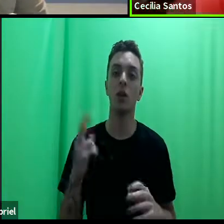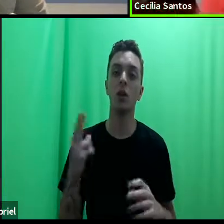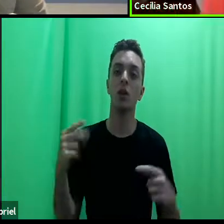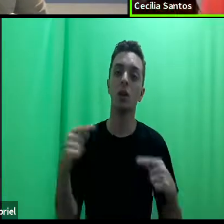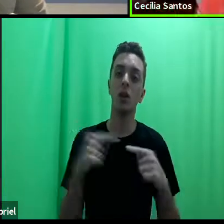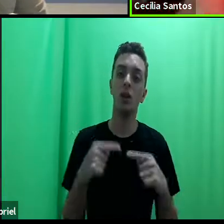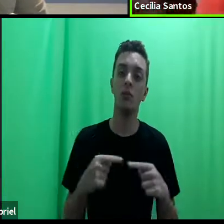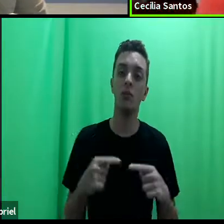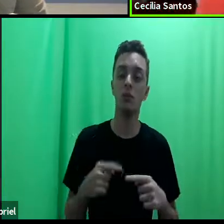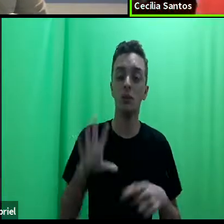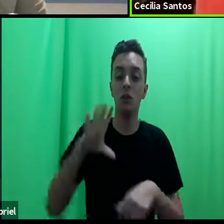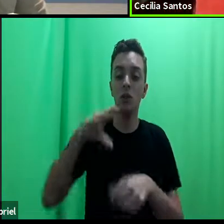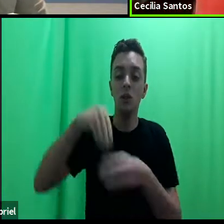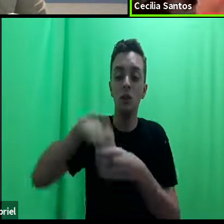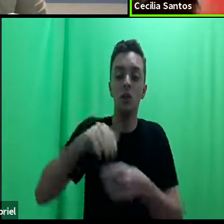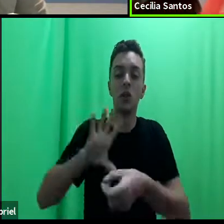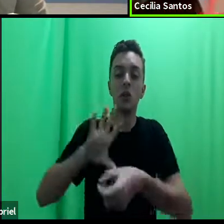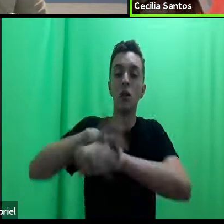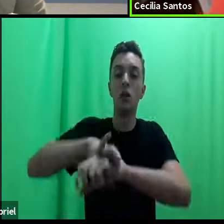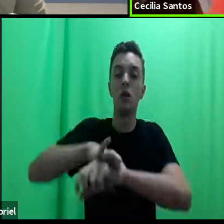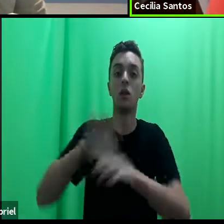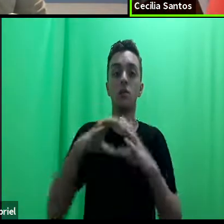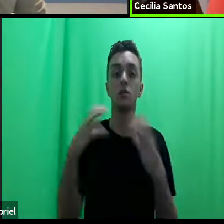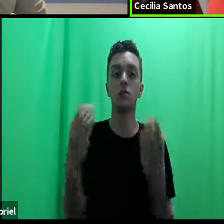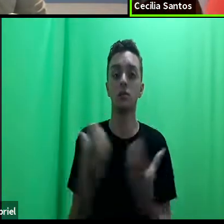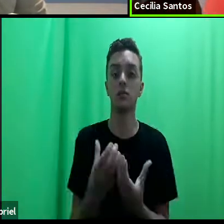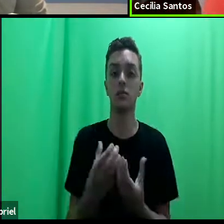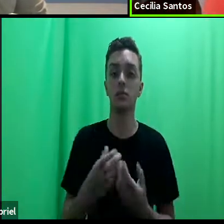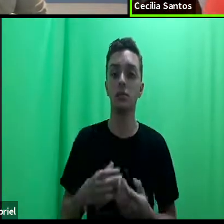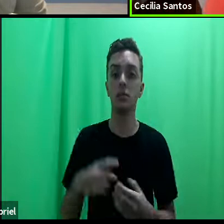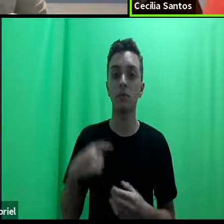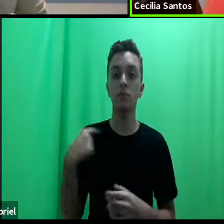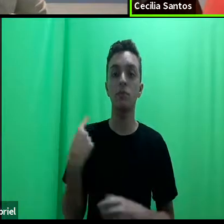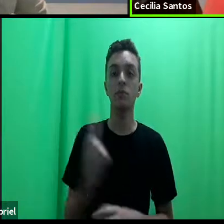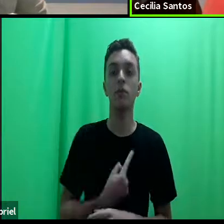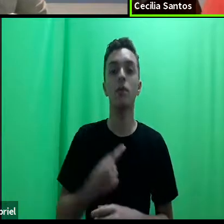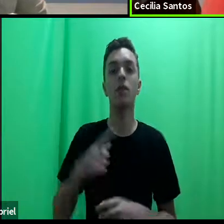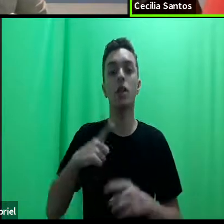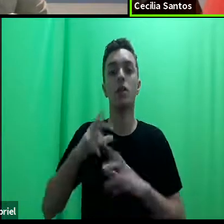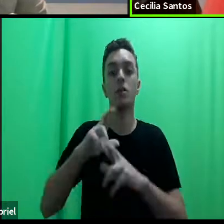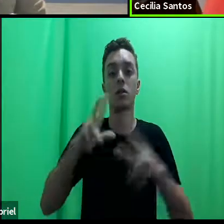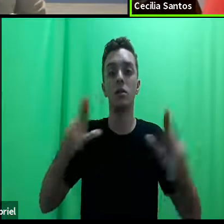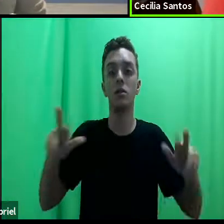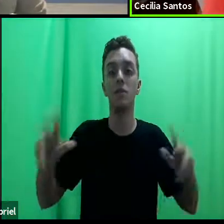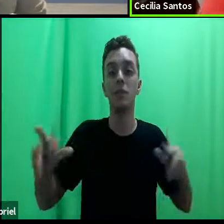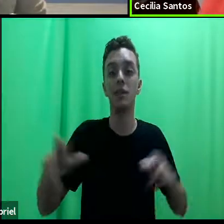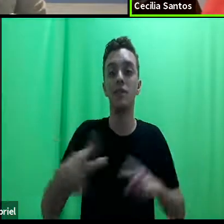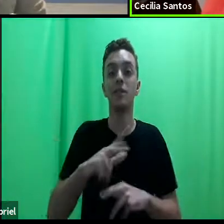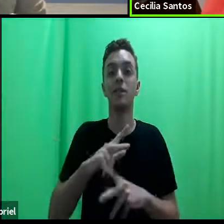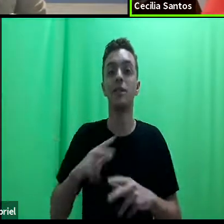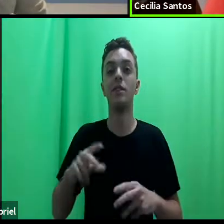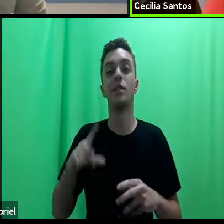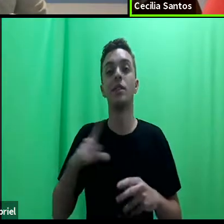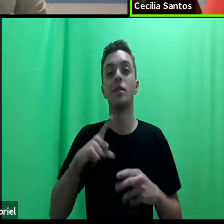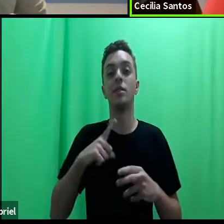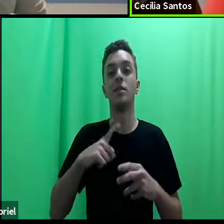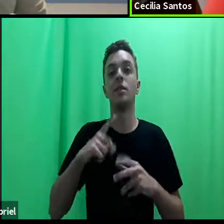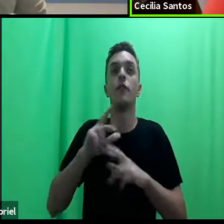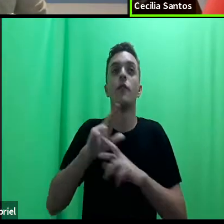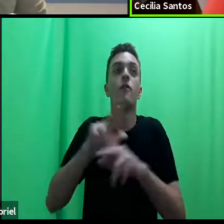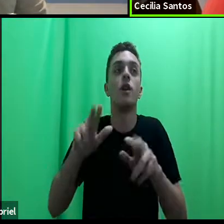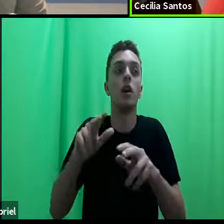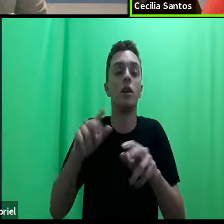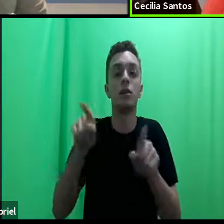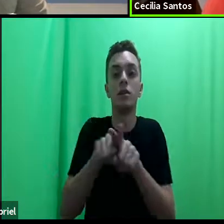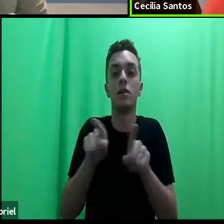uma segurança na comunidade. Então, há diferenças importantes. Claro que também há muitas divergências